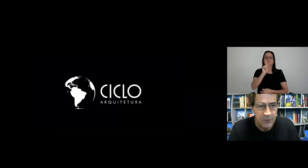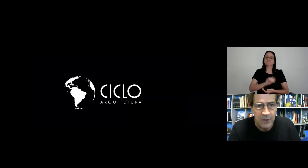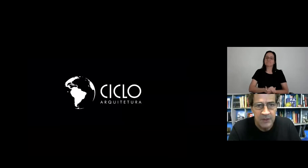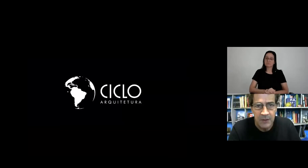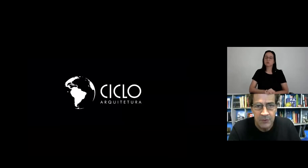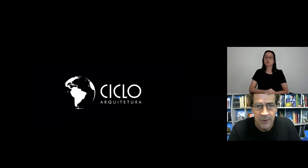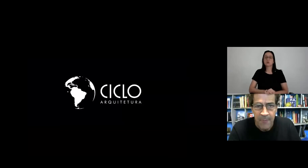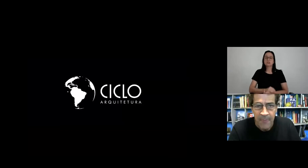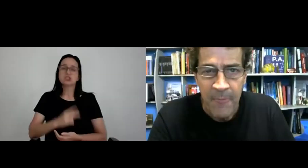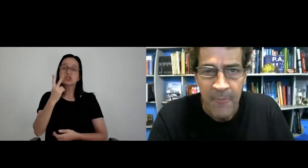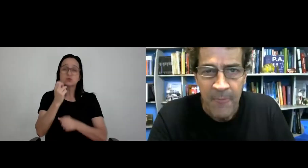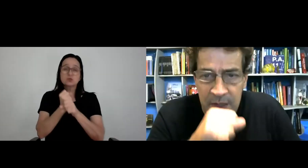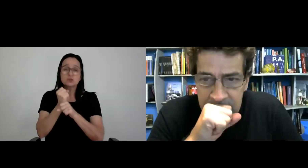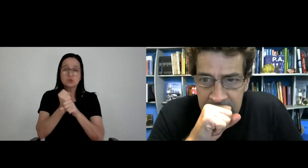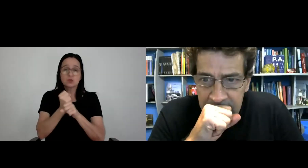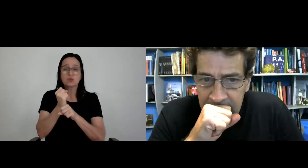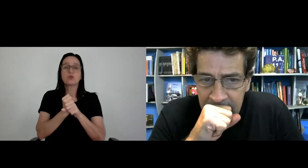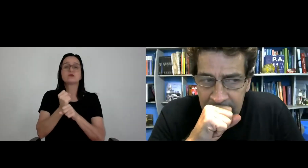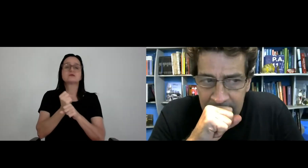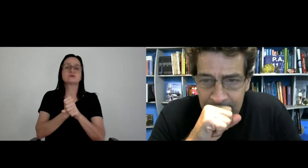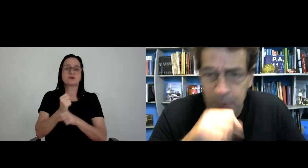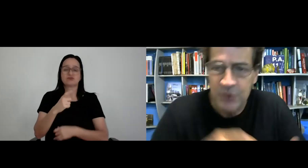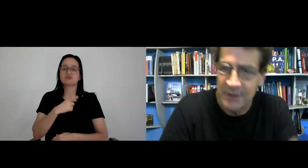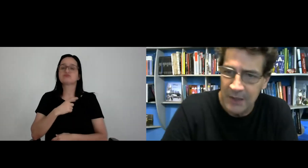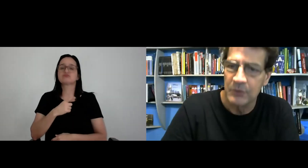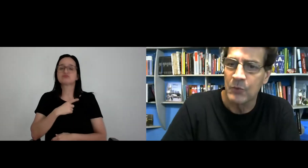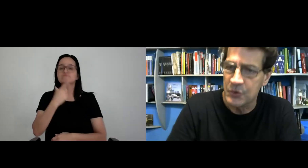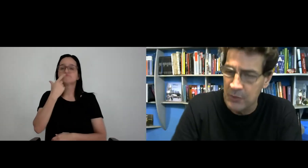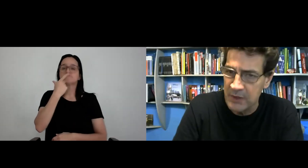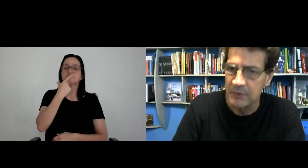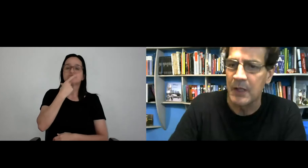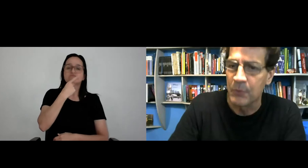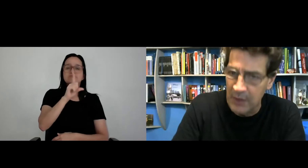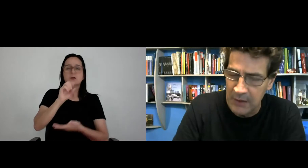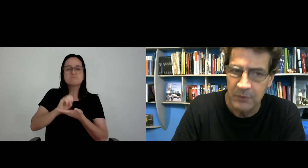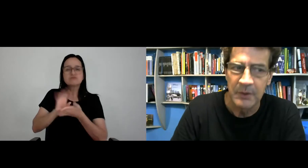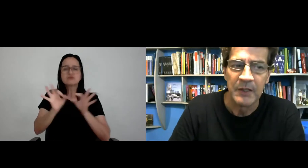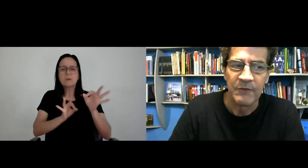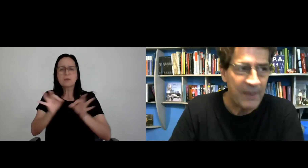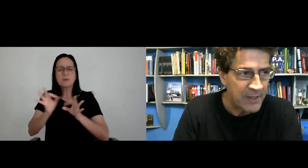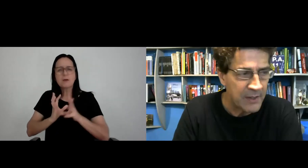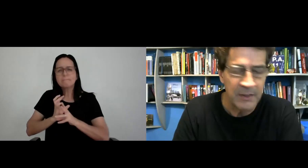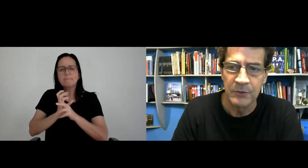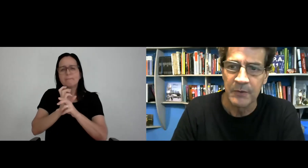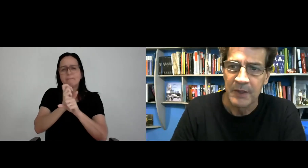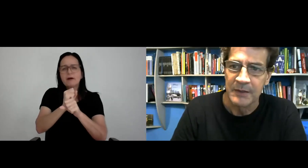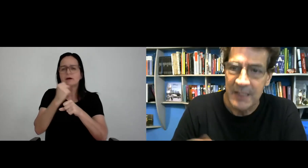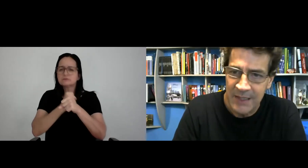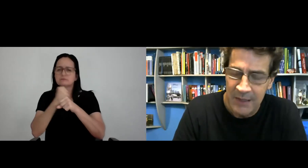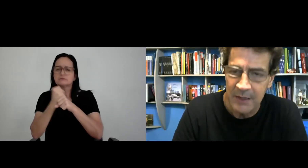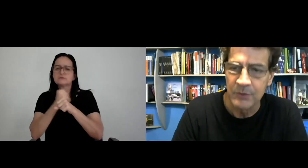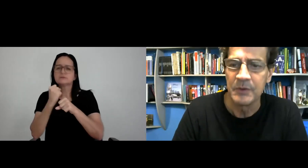de dois anos, a gente projetando, construindo, calculando, fabricando,